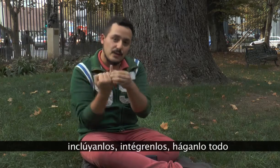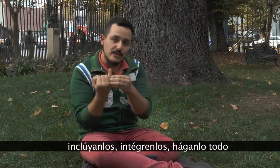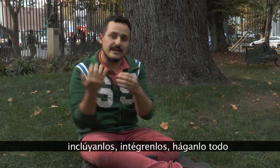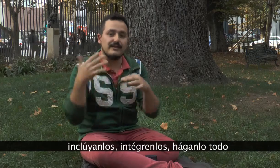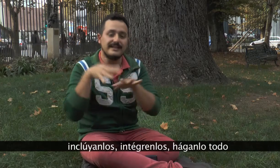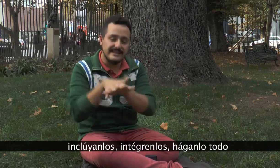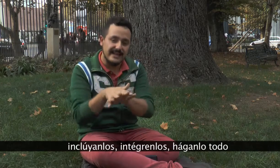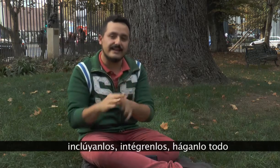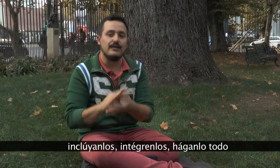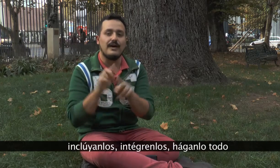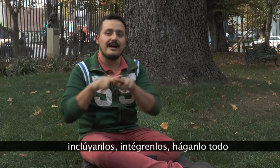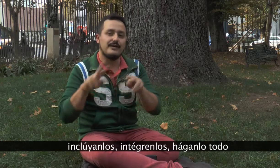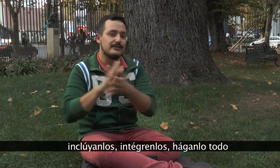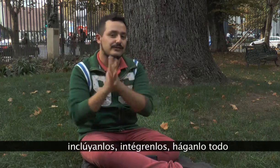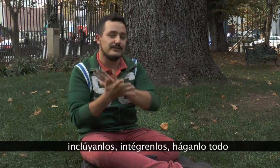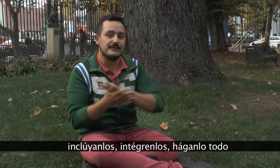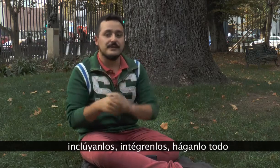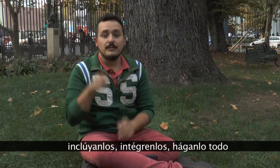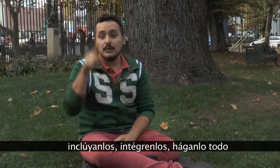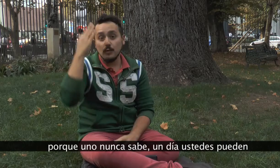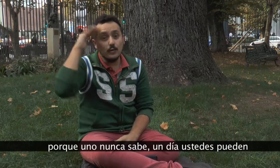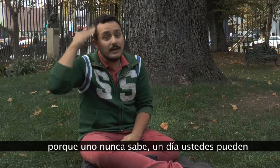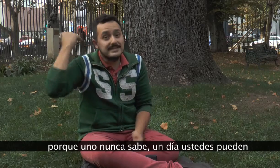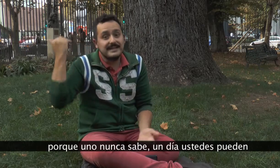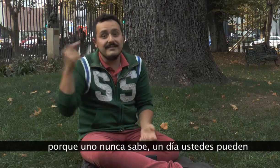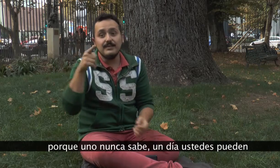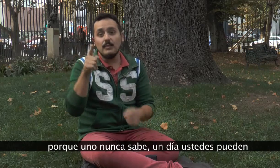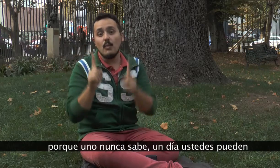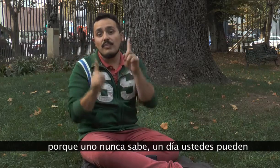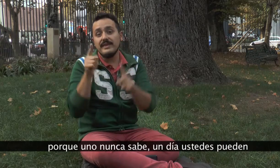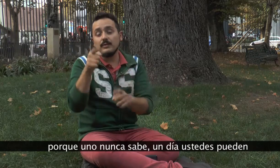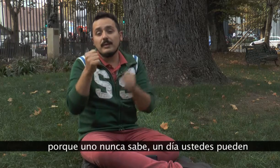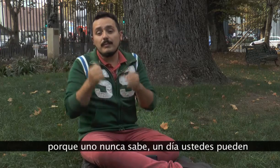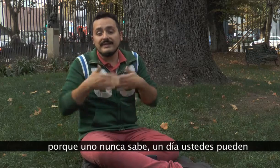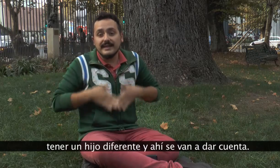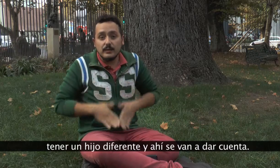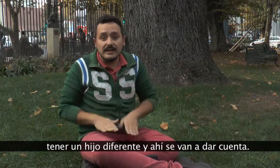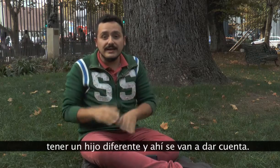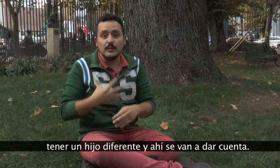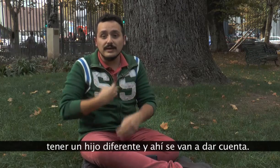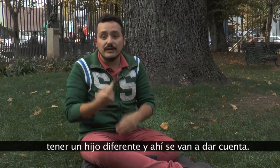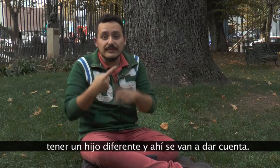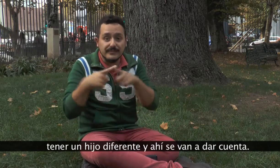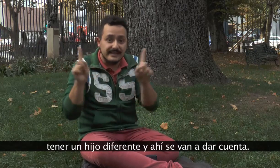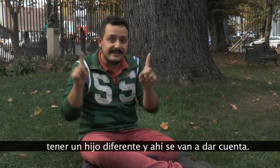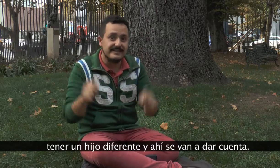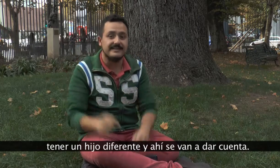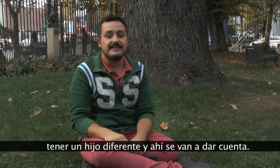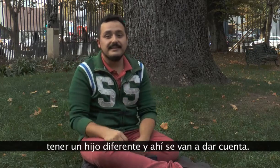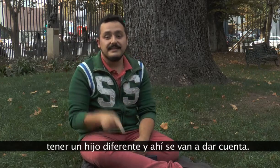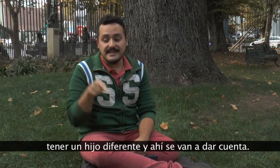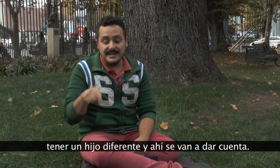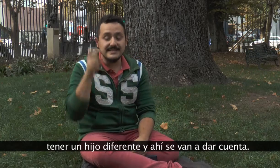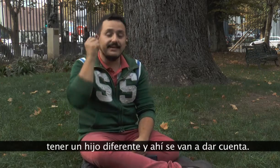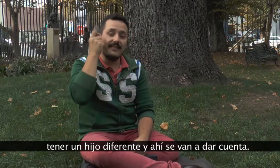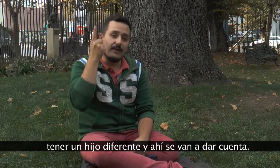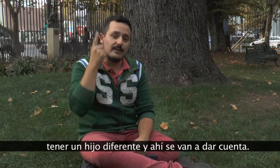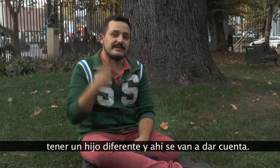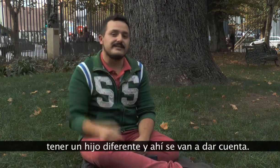Incluyanlo, intégralo, hágalo todo. Porque uno nunca sabe. Un día ustedes pueden tener un hijo diferente y ahí se van a dar cuenta.